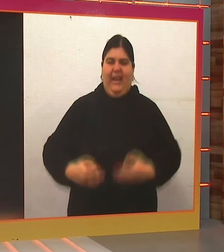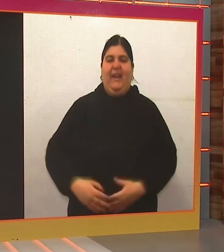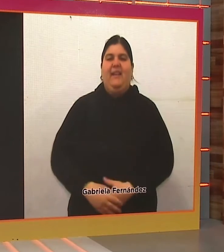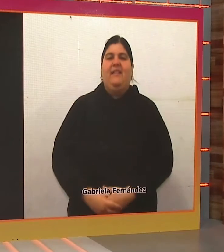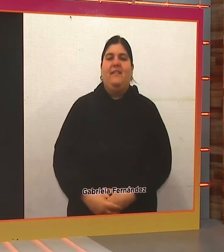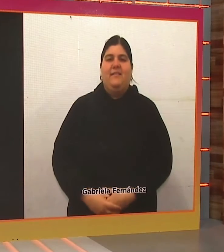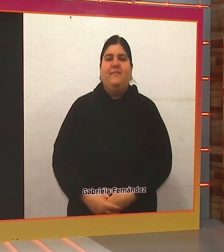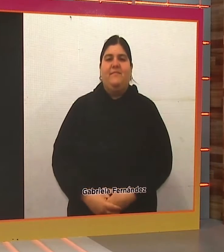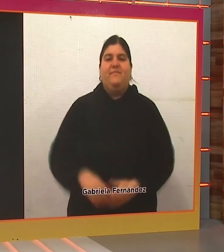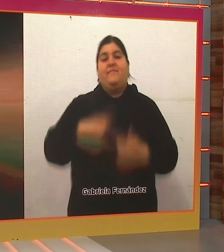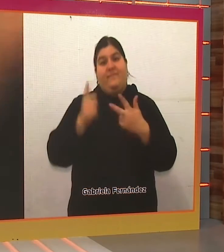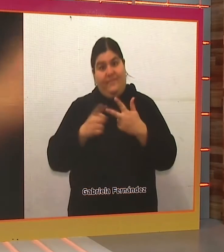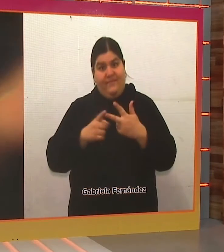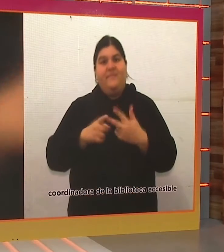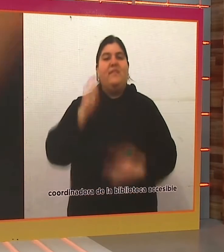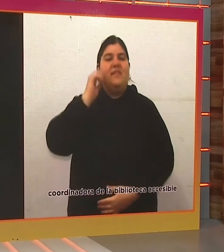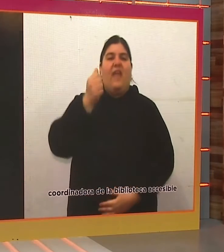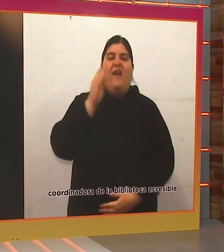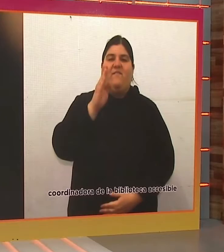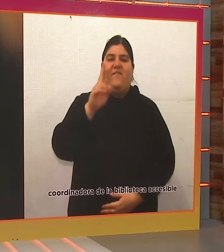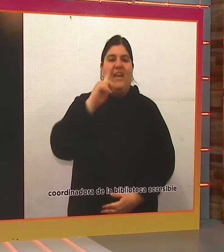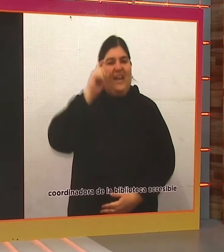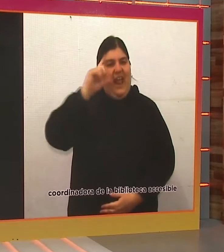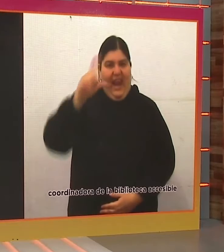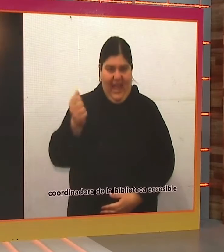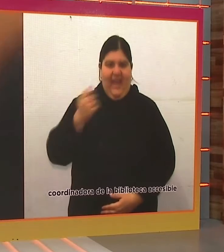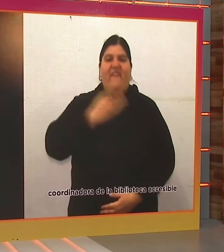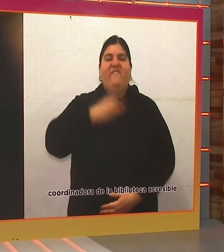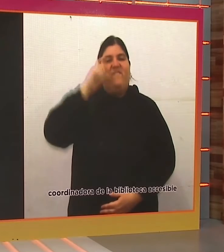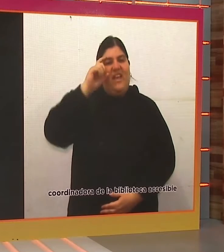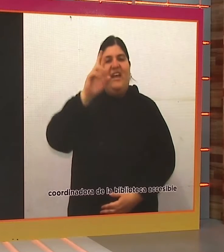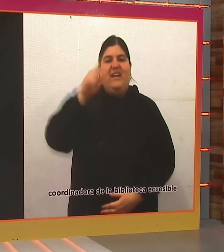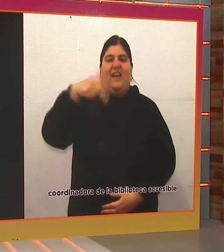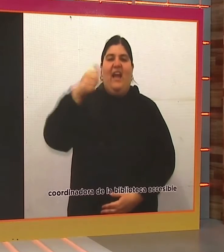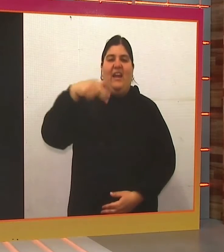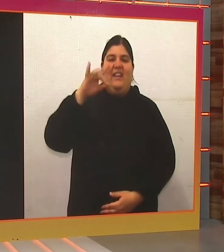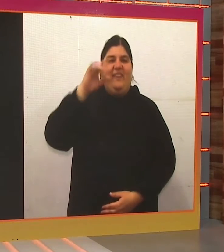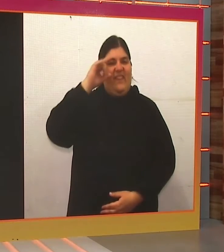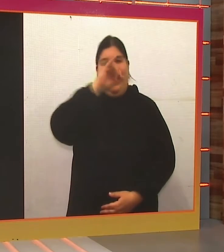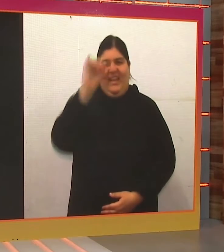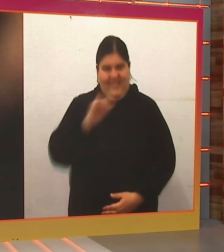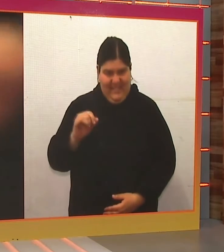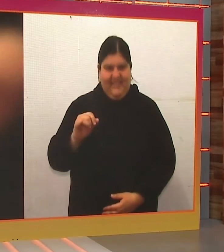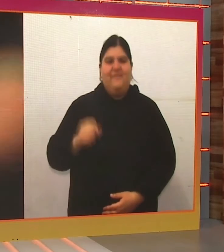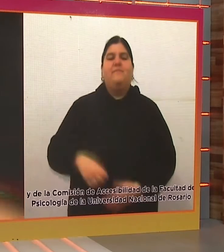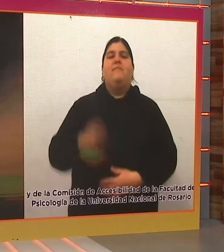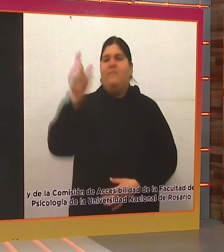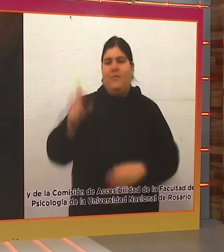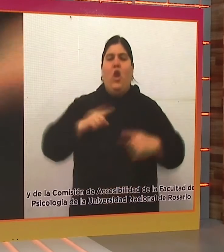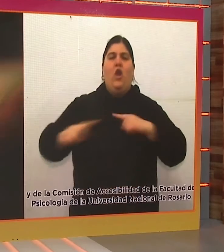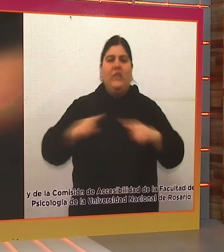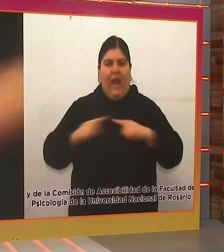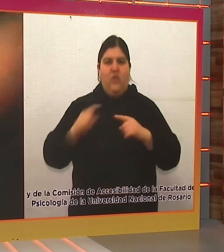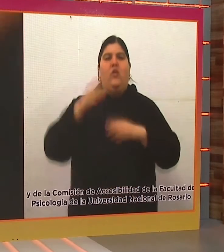Exactamente, si visibilizó cómo es urgente abordar esto, bueno, para que podamos cuidar y para